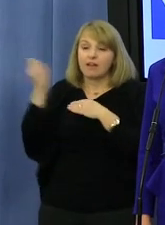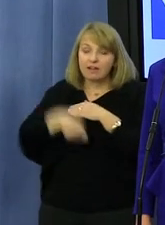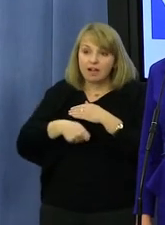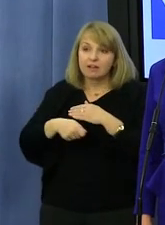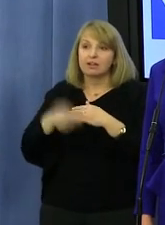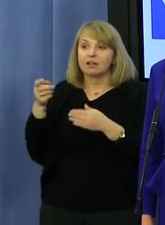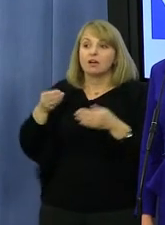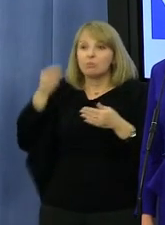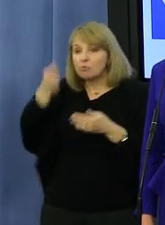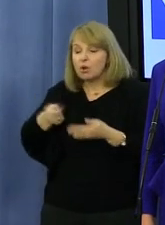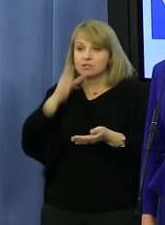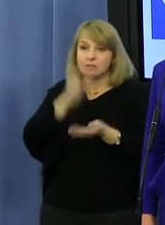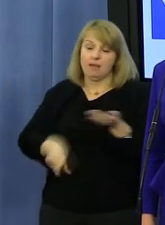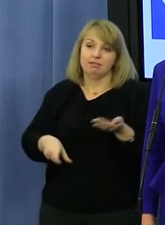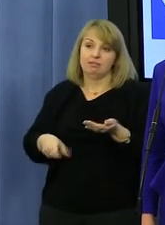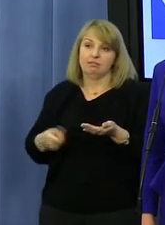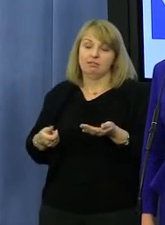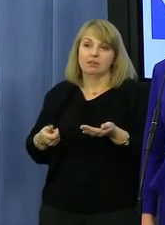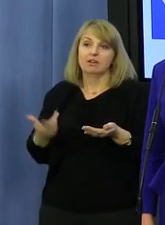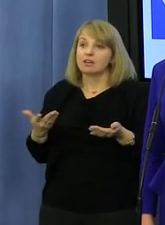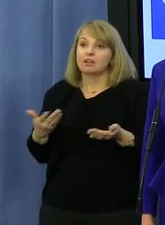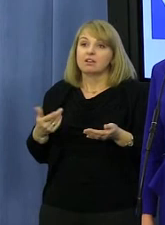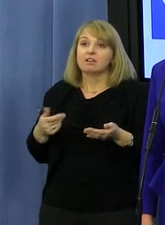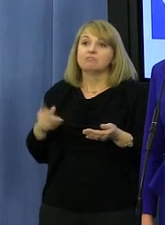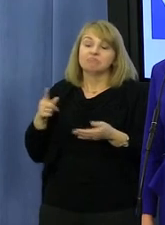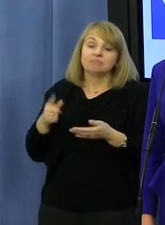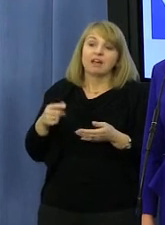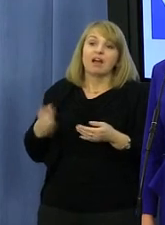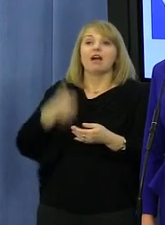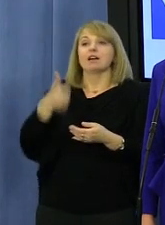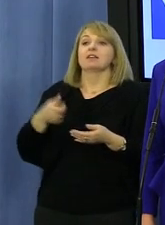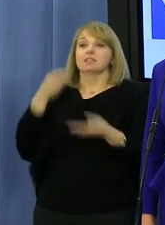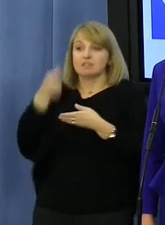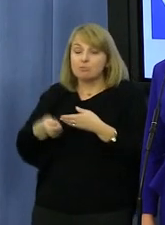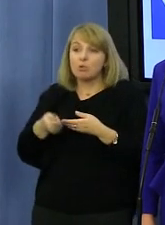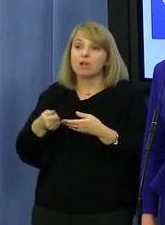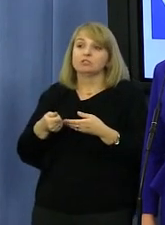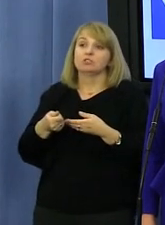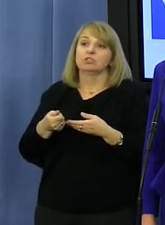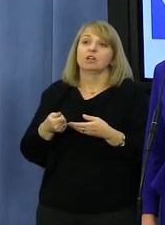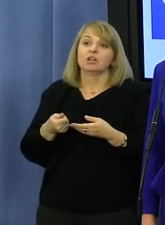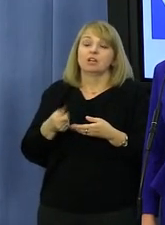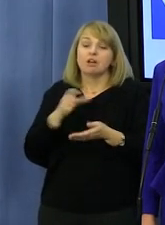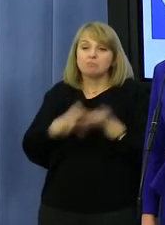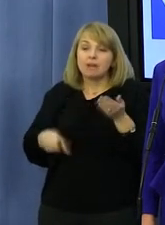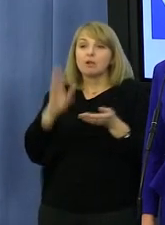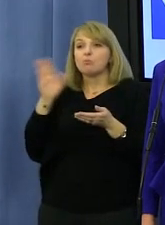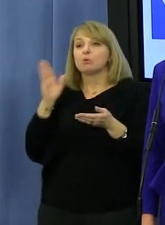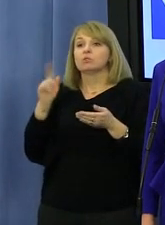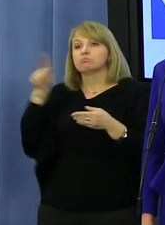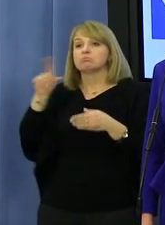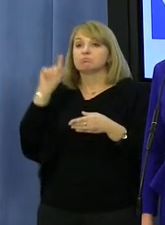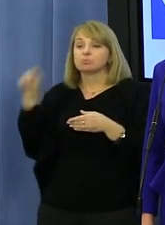mandat, później trafił w związku z tym do sądu, bo nie można zapłacić mandatu będąc posłem, bo w ten sposób